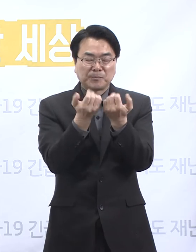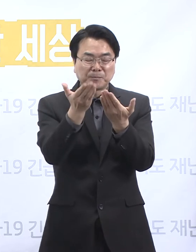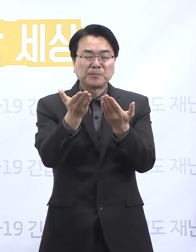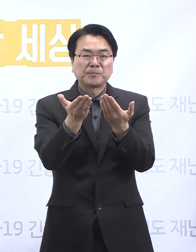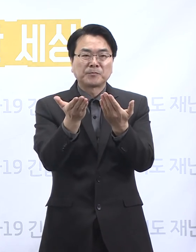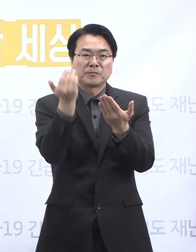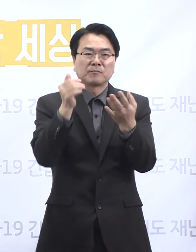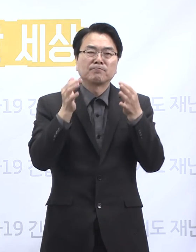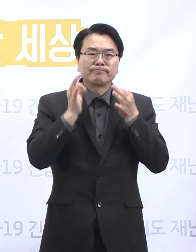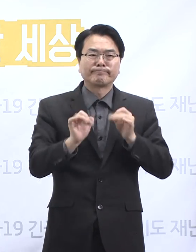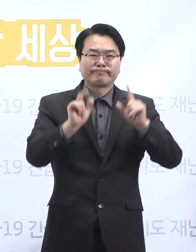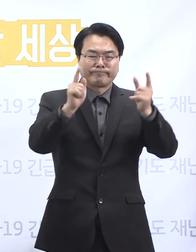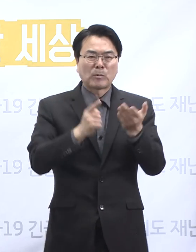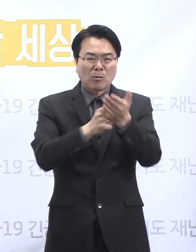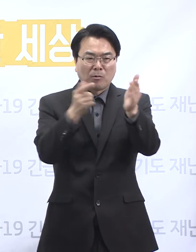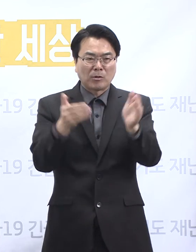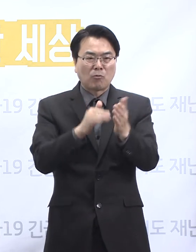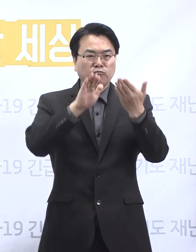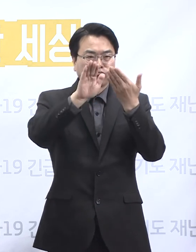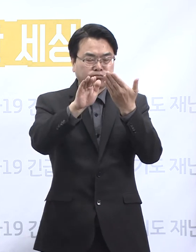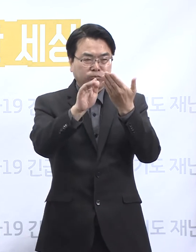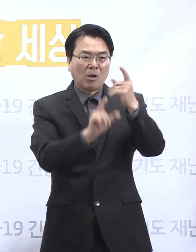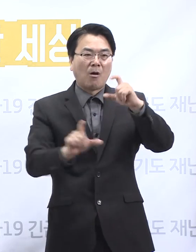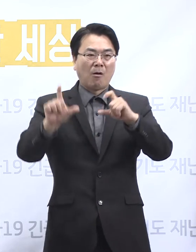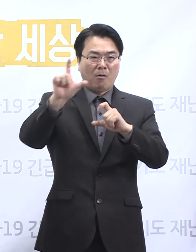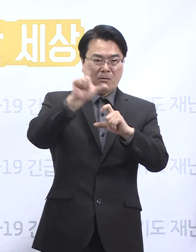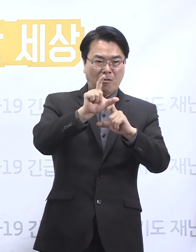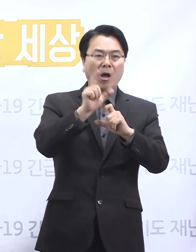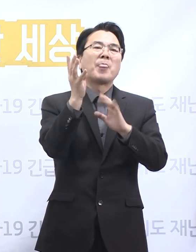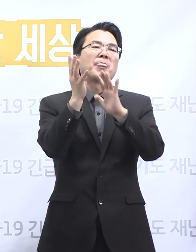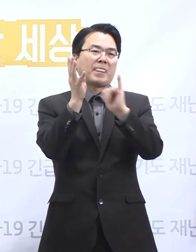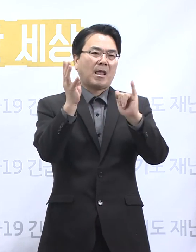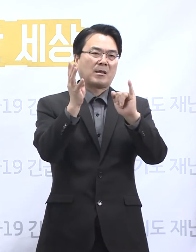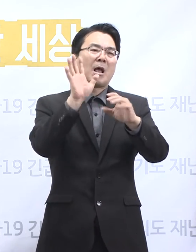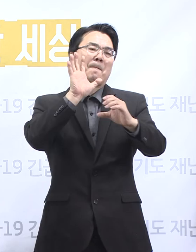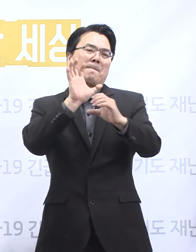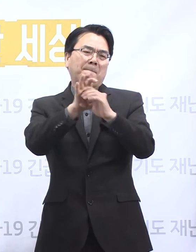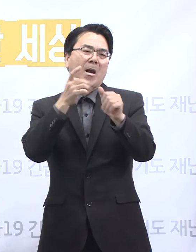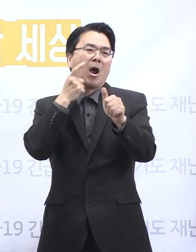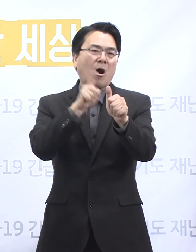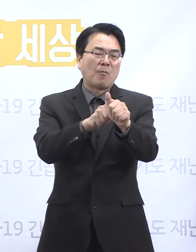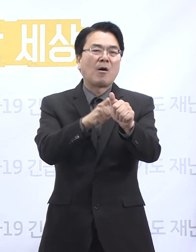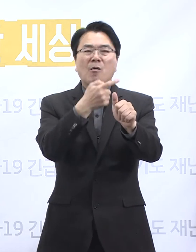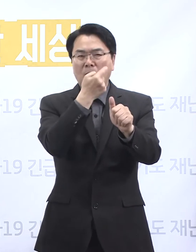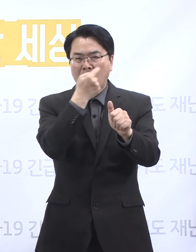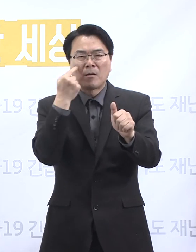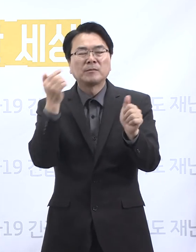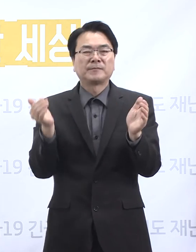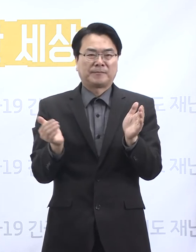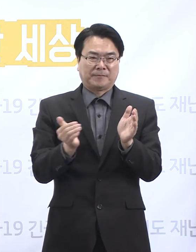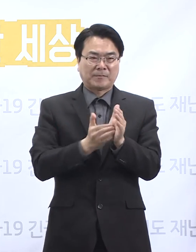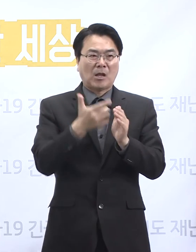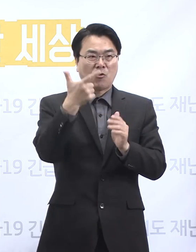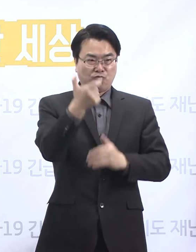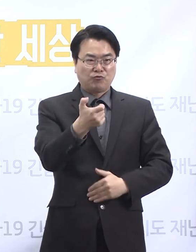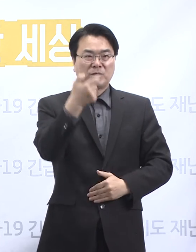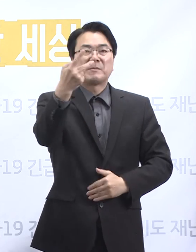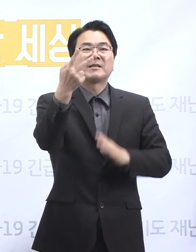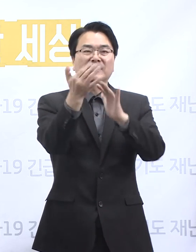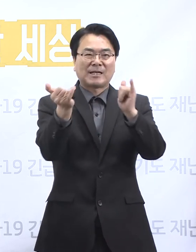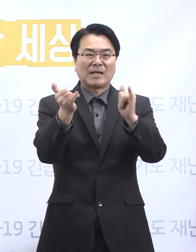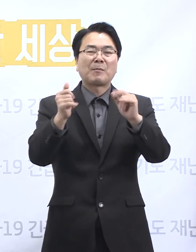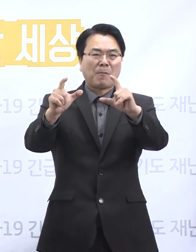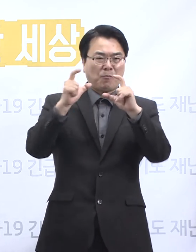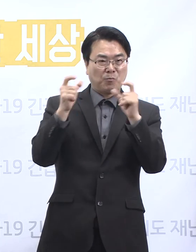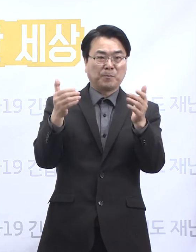지난 금요일 브리핑 이후 추가로 4명이 확진되어 현재까지 확인된 확진자는 총 62명이며 이 중